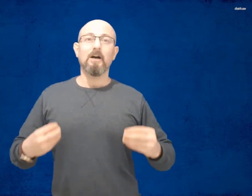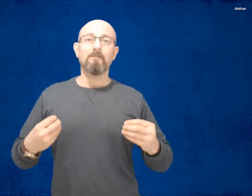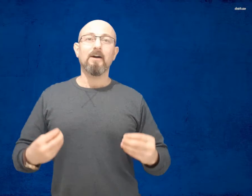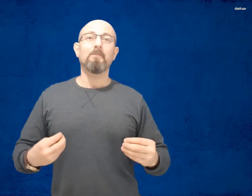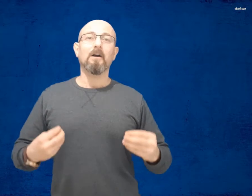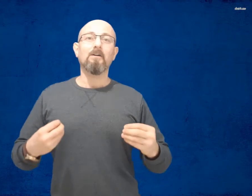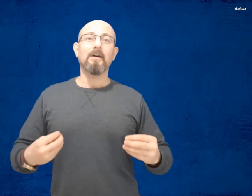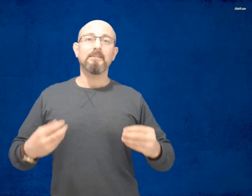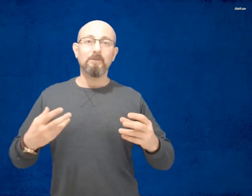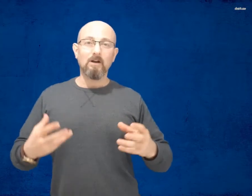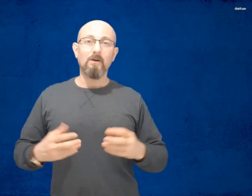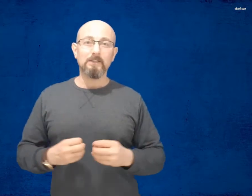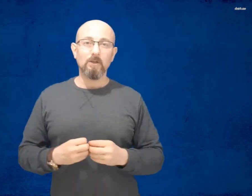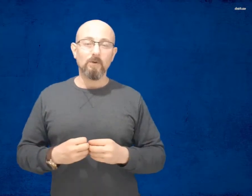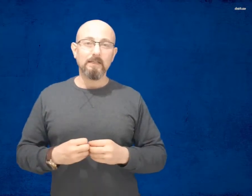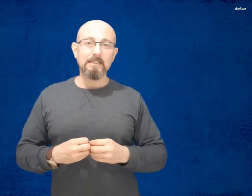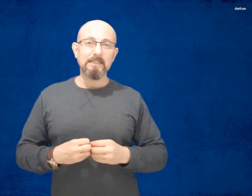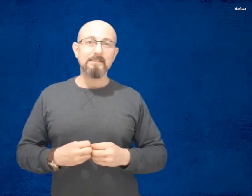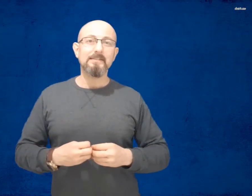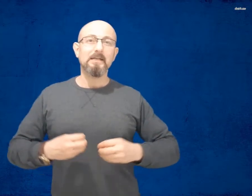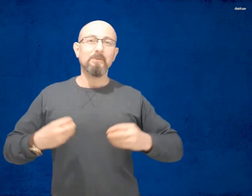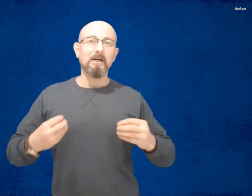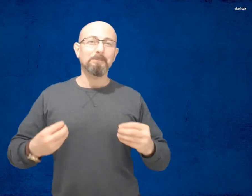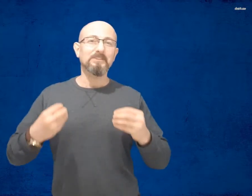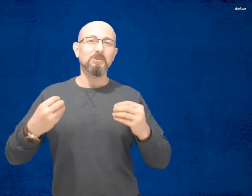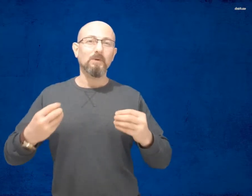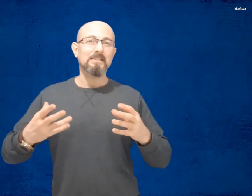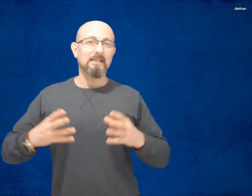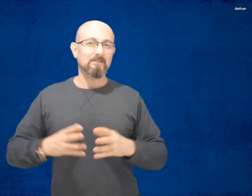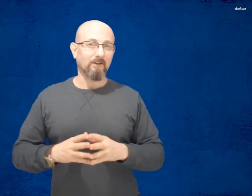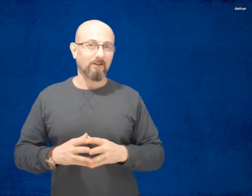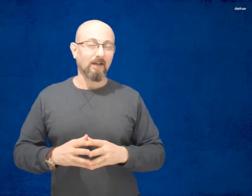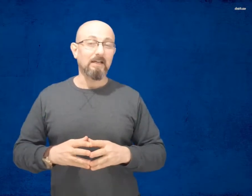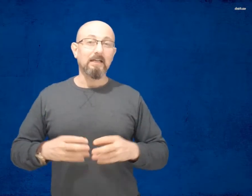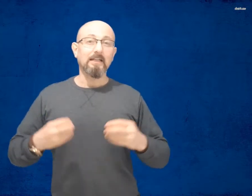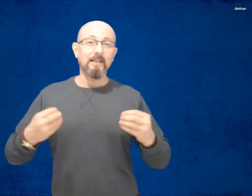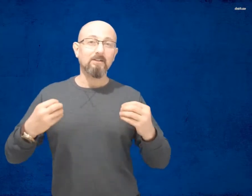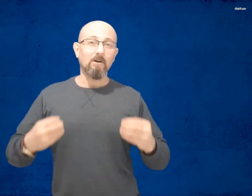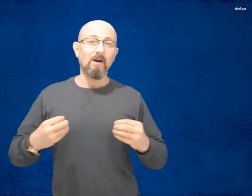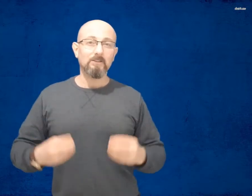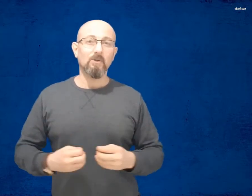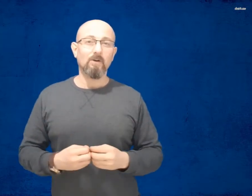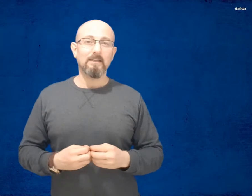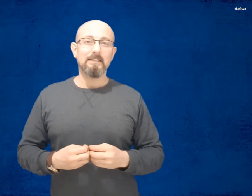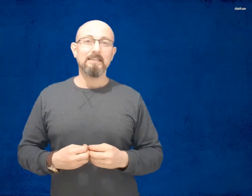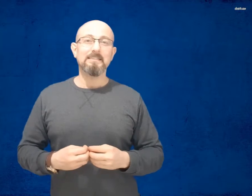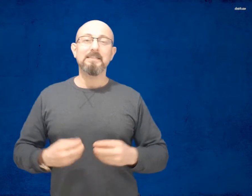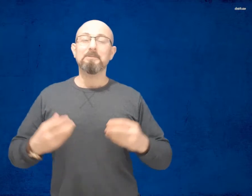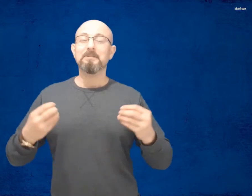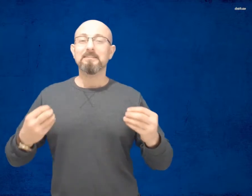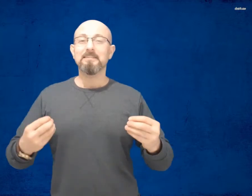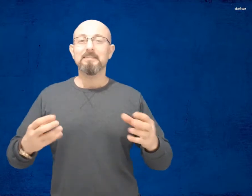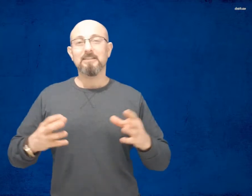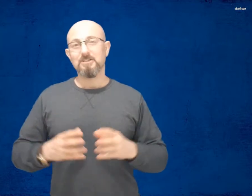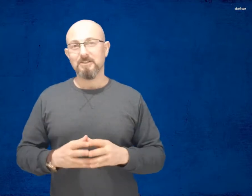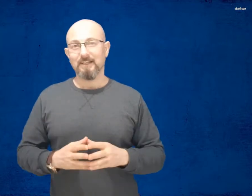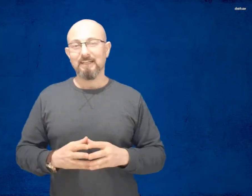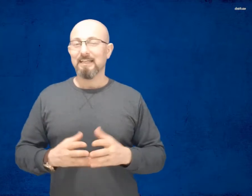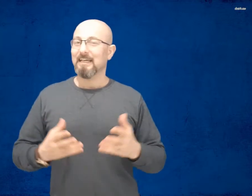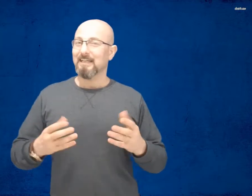أفهم قاعدين وقواعد اللغة الإنجليزية بأبسط وأسهل طريقة لأن قواعد اللغة الإنجليزية بسيطة جدا لكن